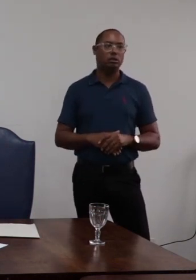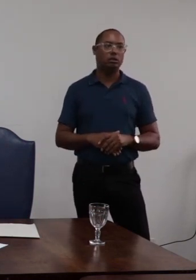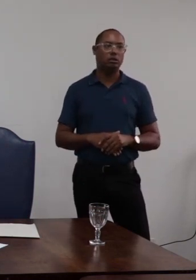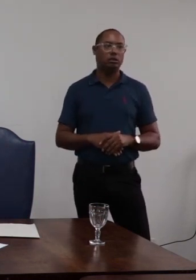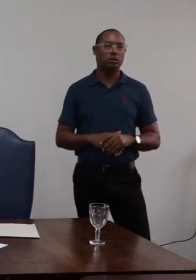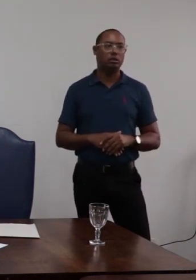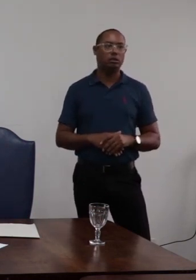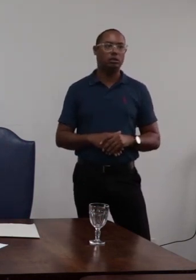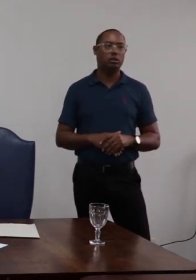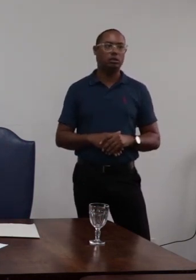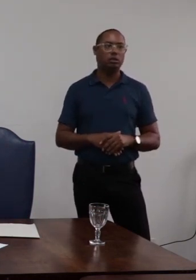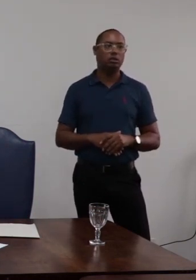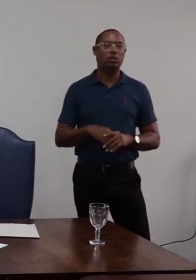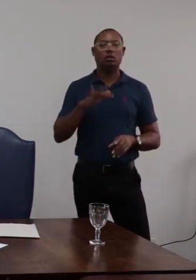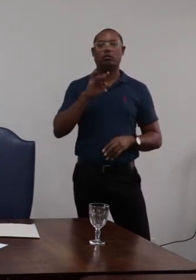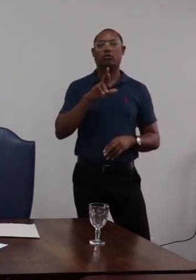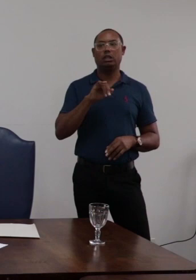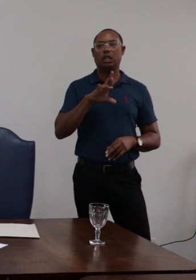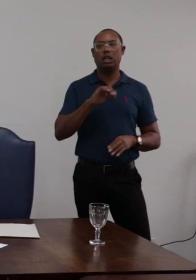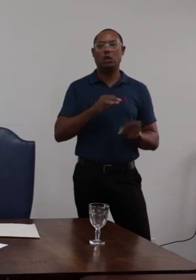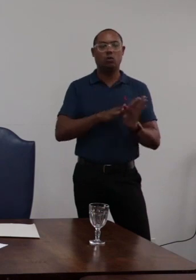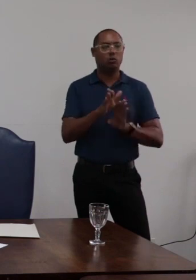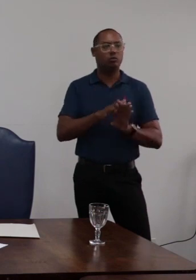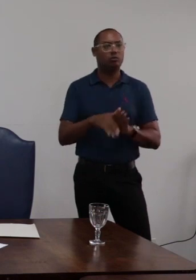novamente a inscrição do conselheiro